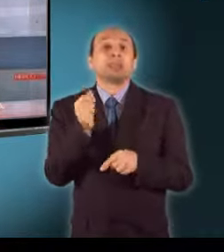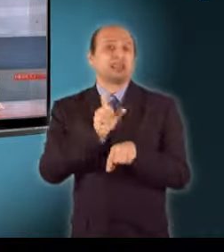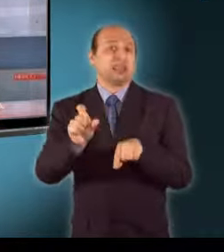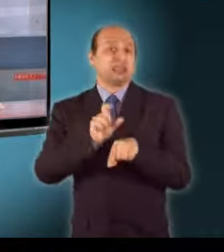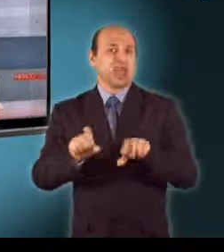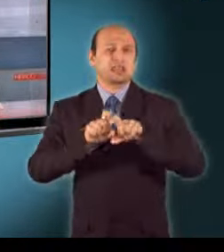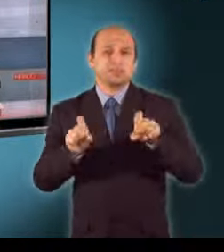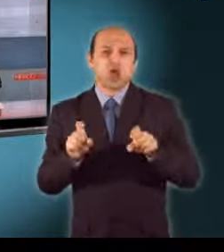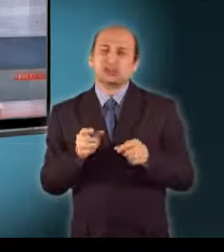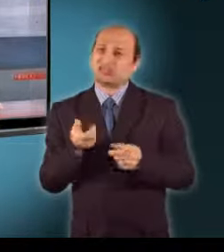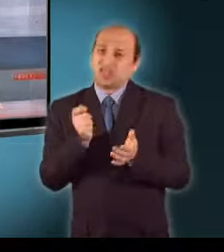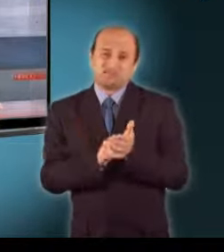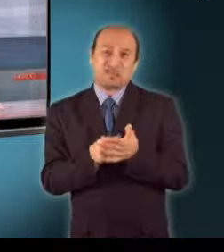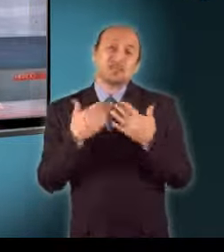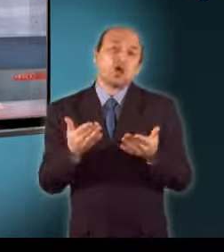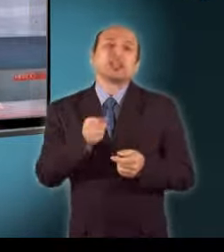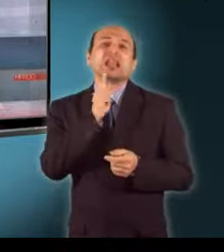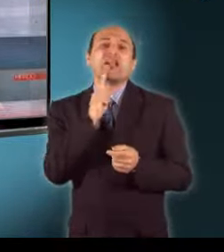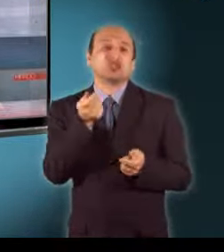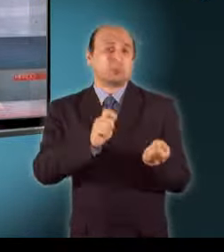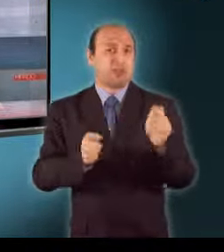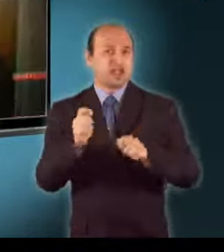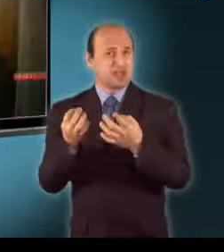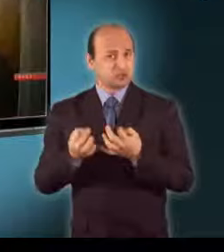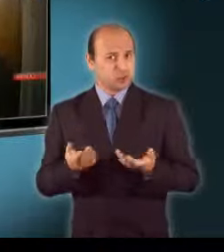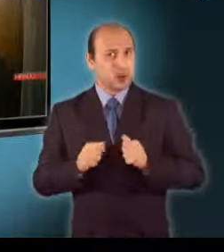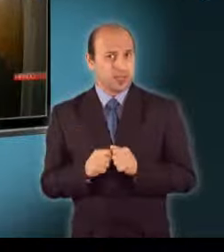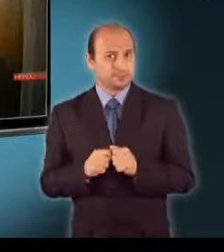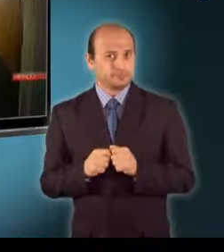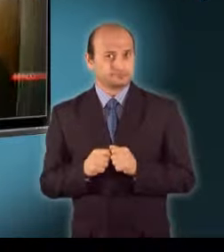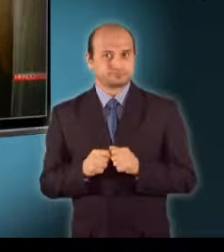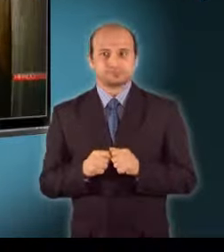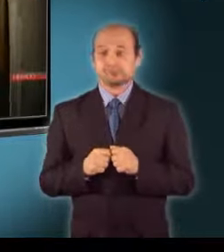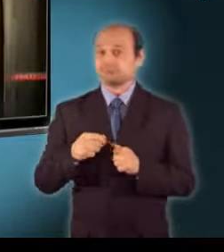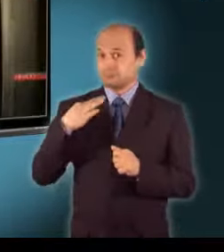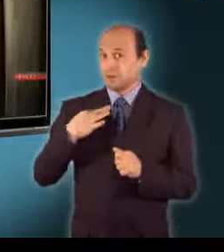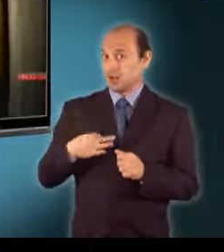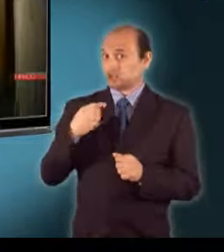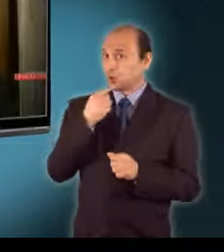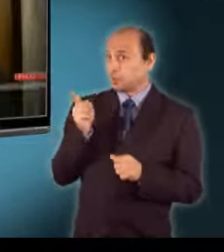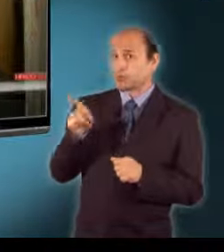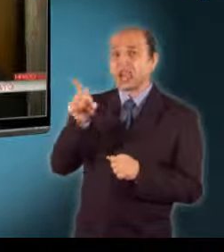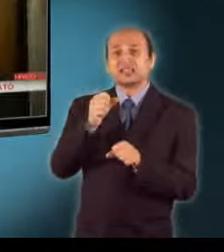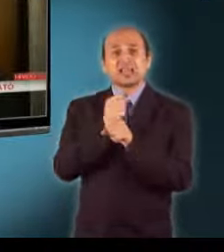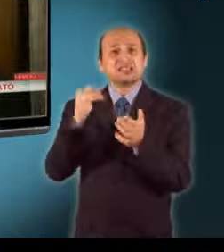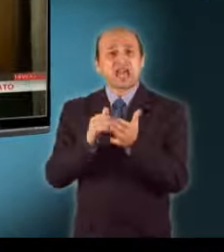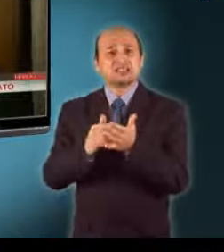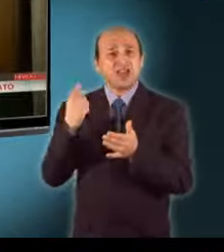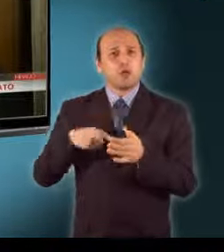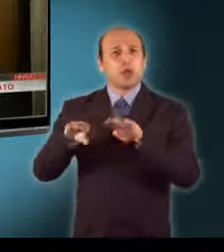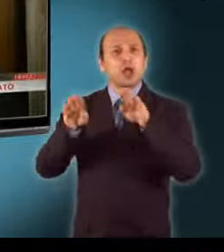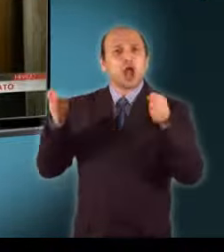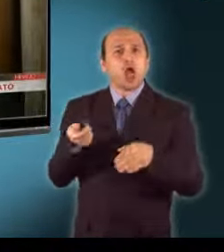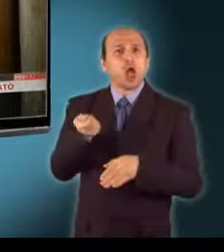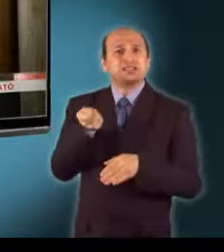nagyon kevés esetben tették meg. A kazán maga 200 ezer porint volt. Balogh Antalnyi 2006